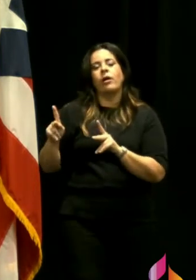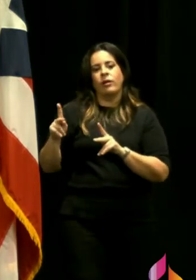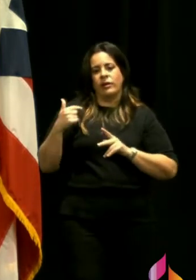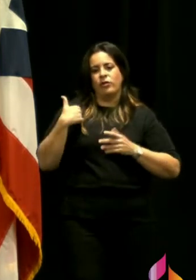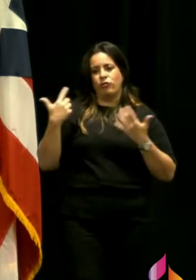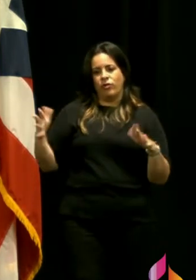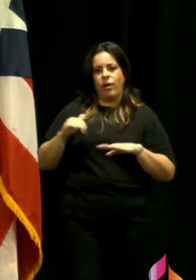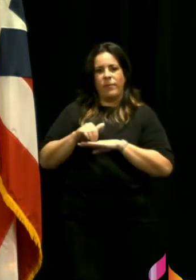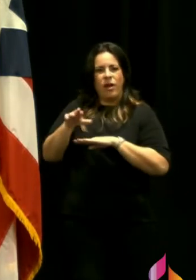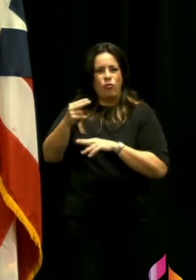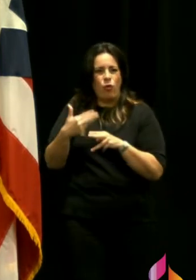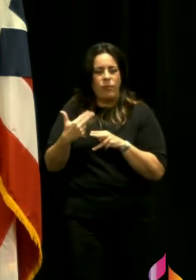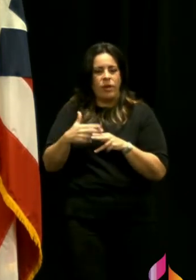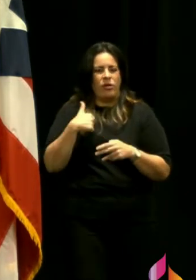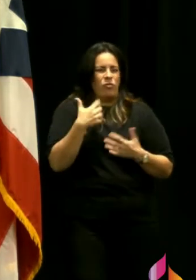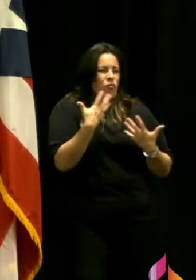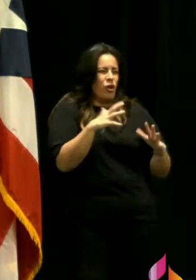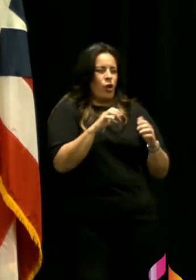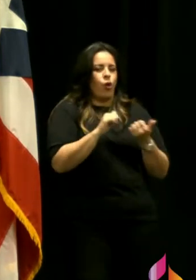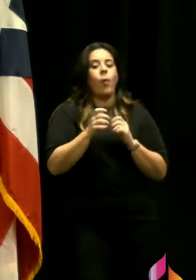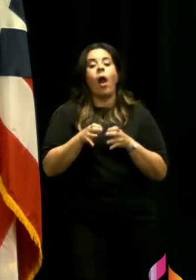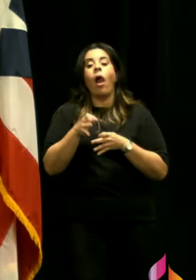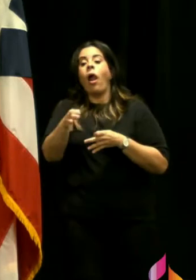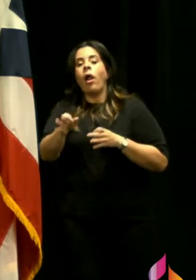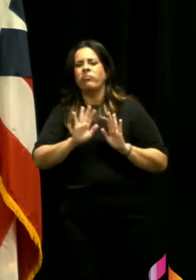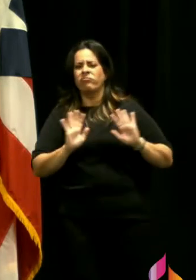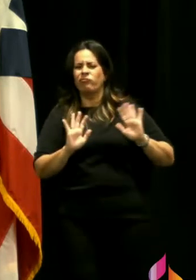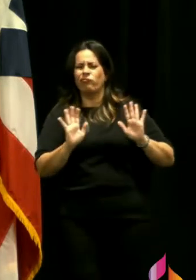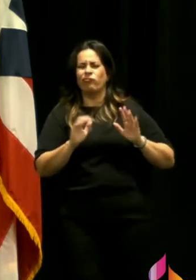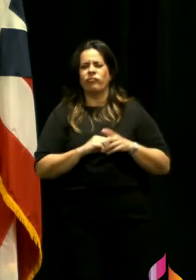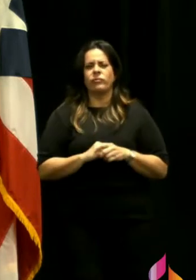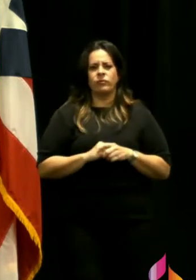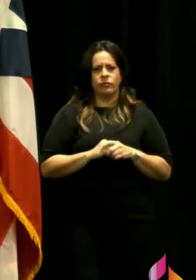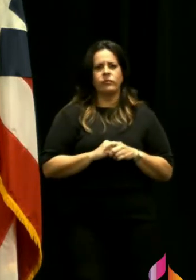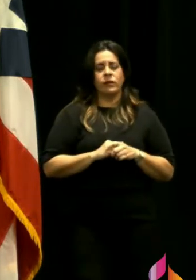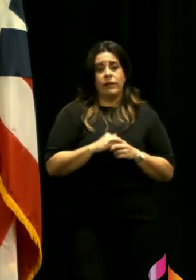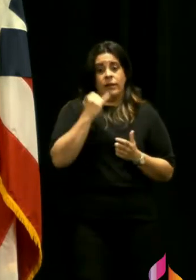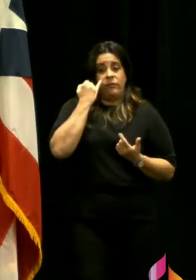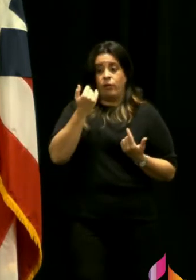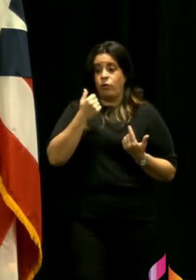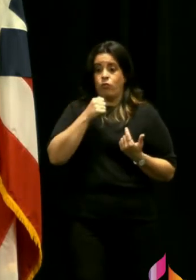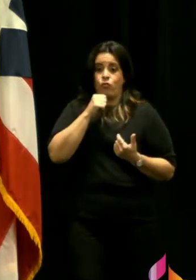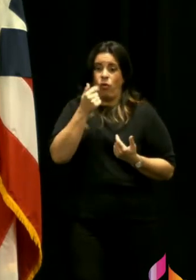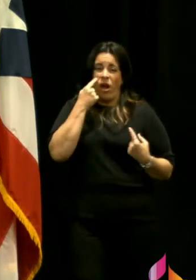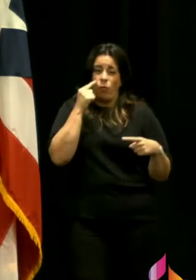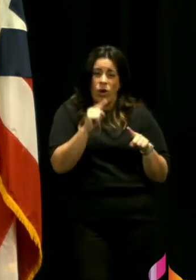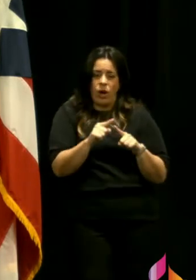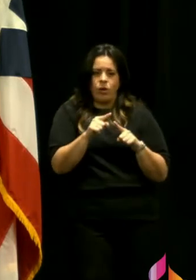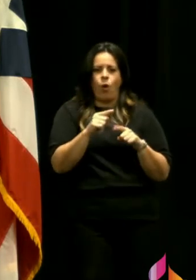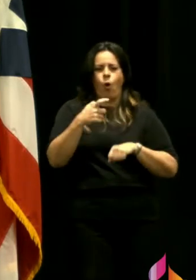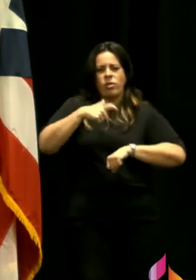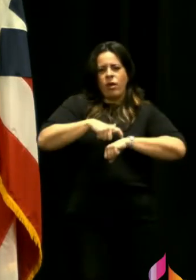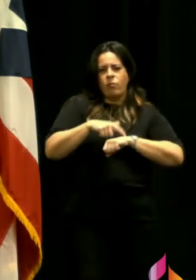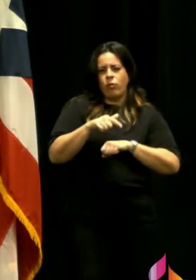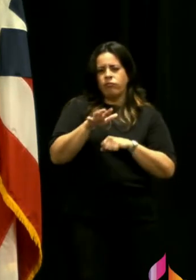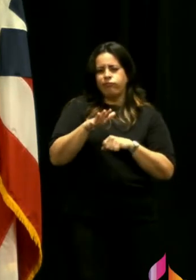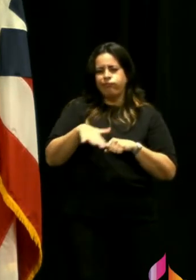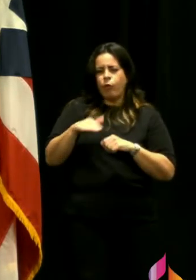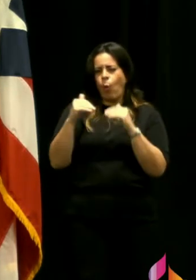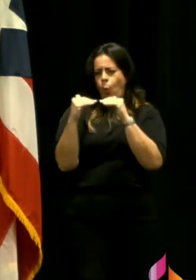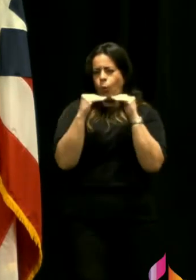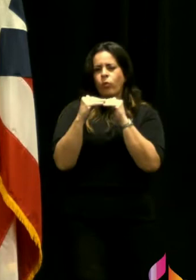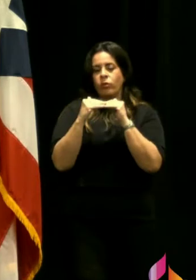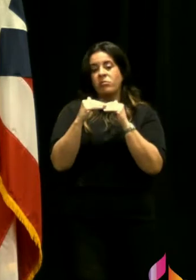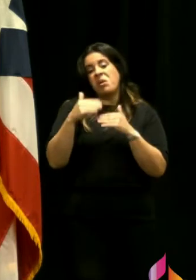sometí y no quisiera adelantarme si no si no se llega a un consenso en un tiempo razonable si el próximo